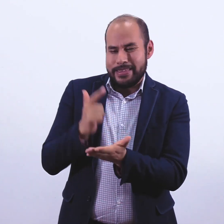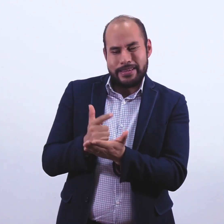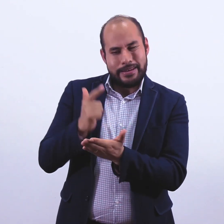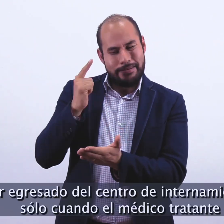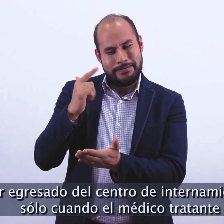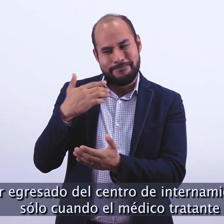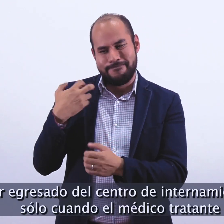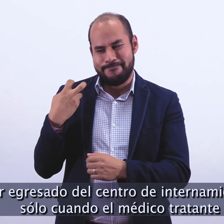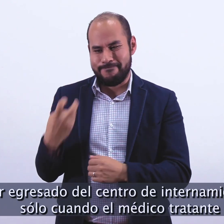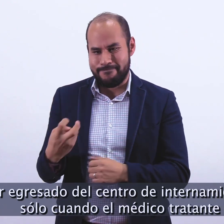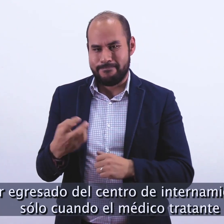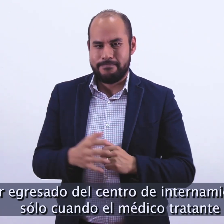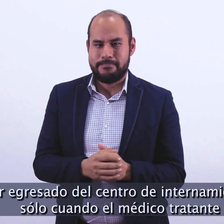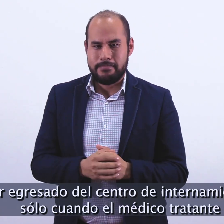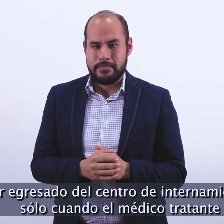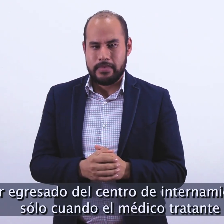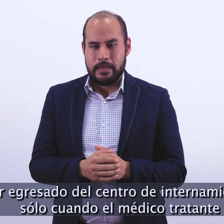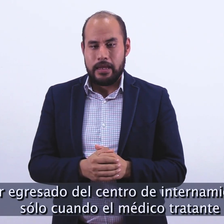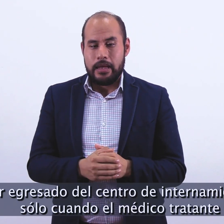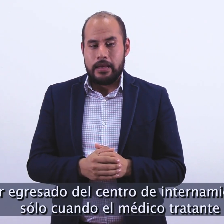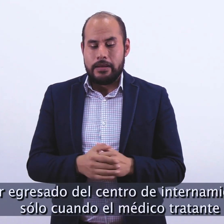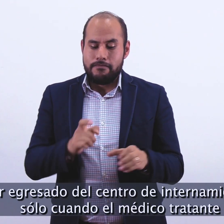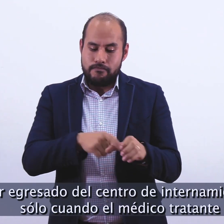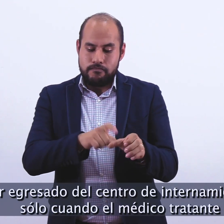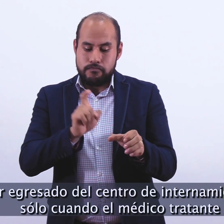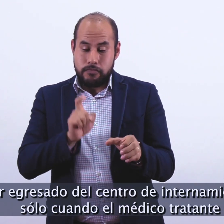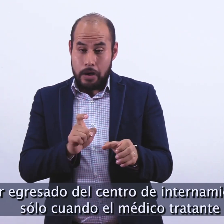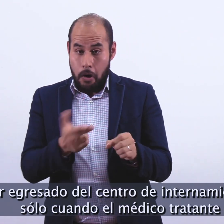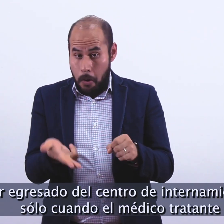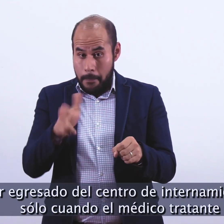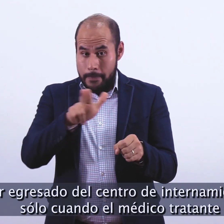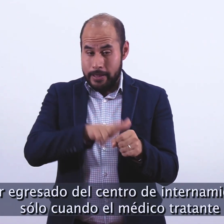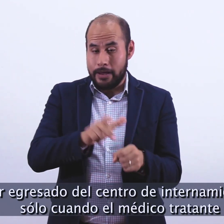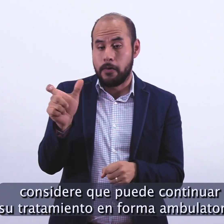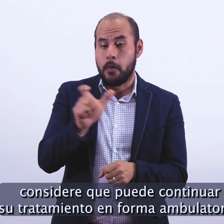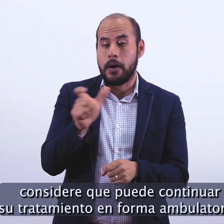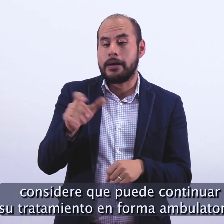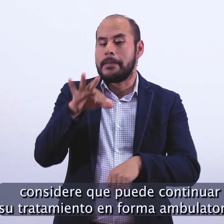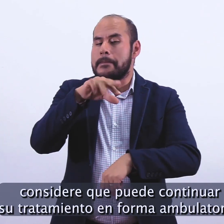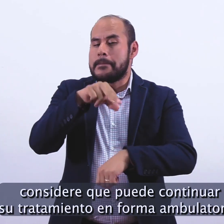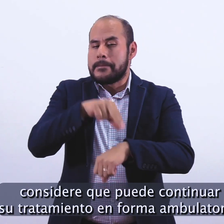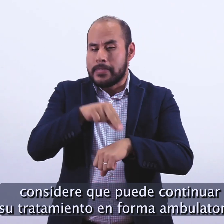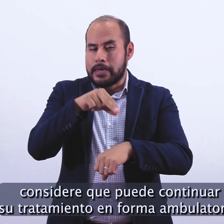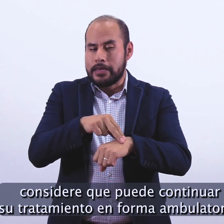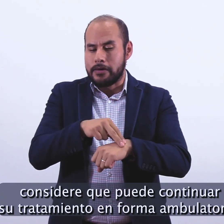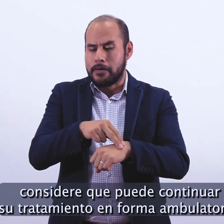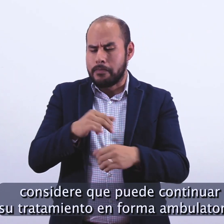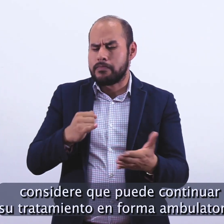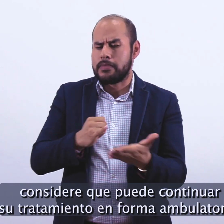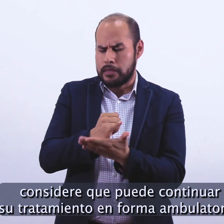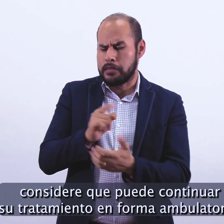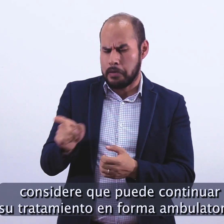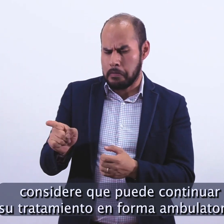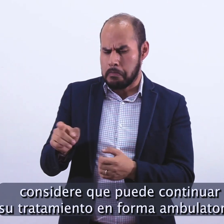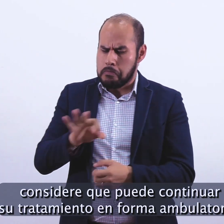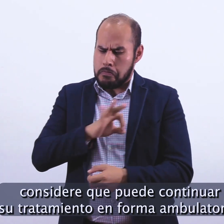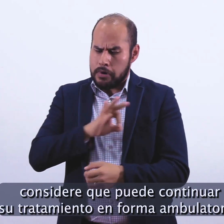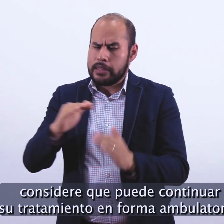Ser egresado del centro de internamiento sólo cuando el médico tratante considere que puede continuar su tratamiento en forma